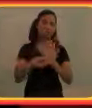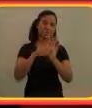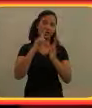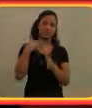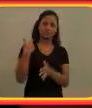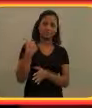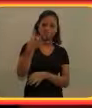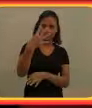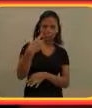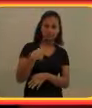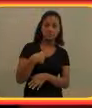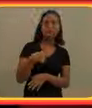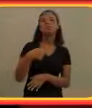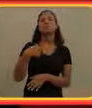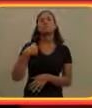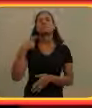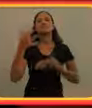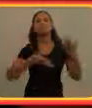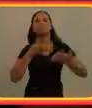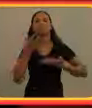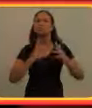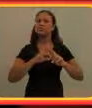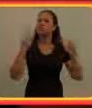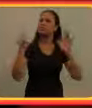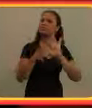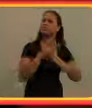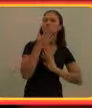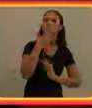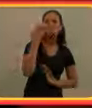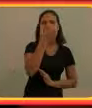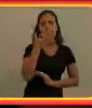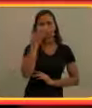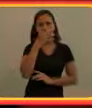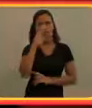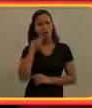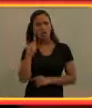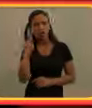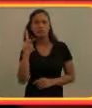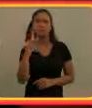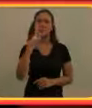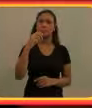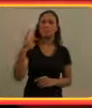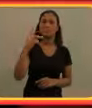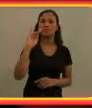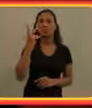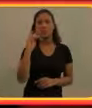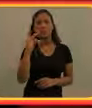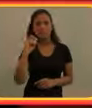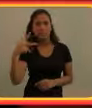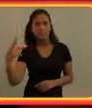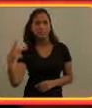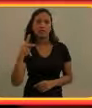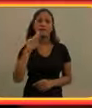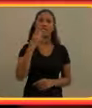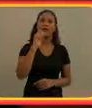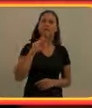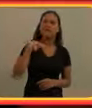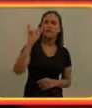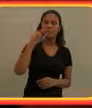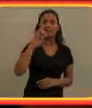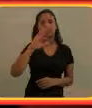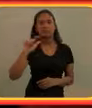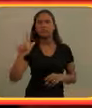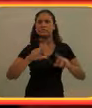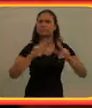Antes dos meus 14 anos, eu sinalizava diferentes tipos de música. Rock, pop, hip-hop e heavy metal. Diferentes tipos de